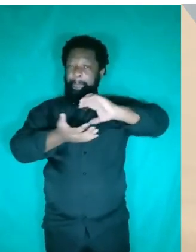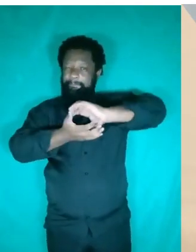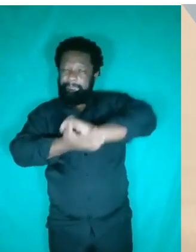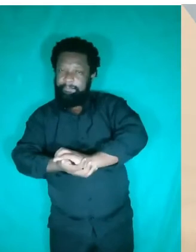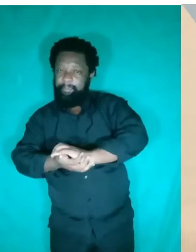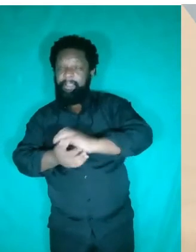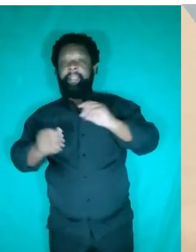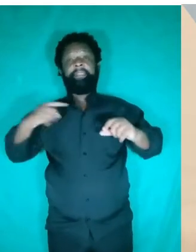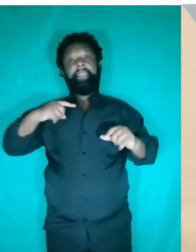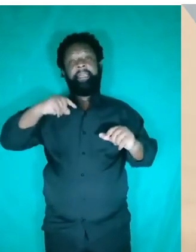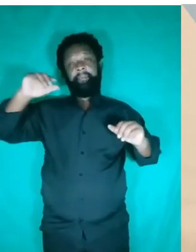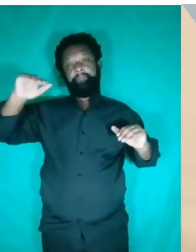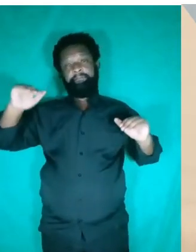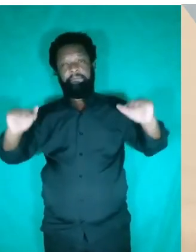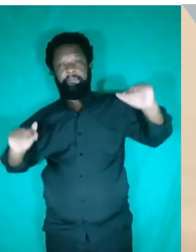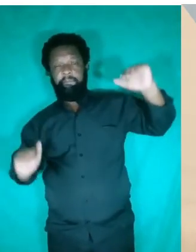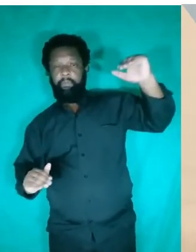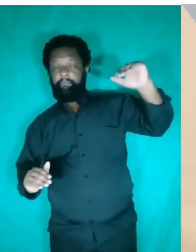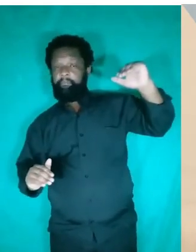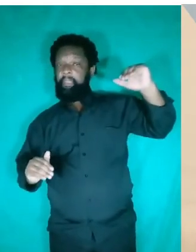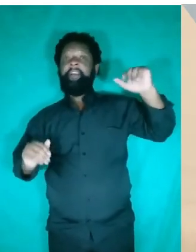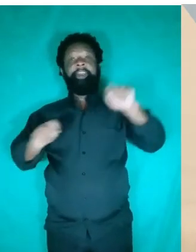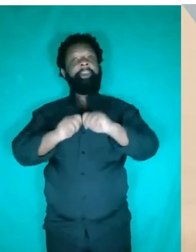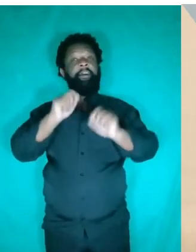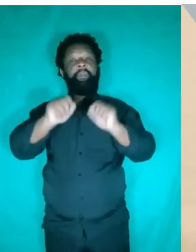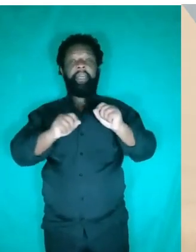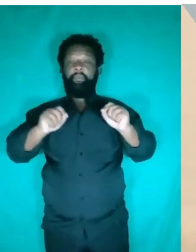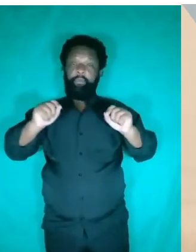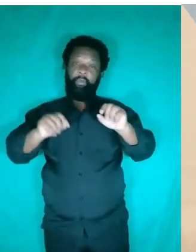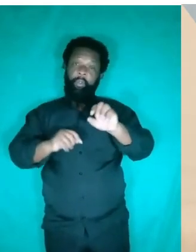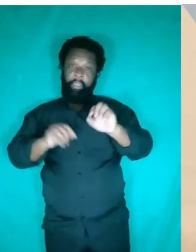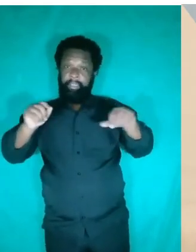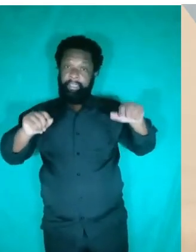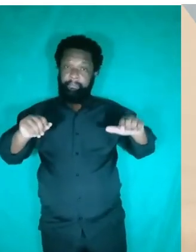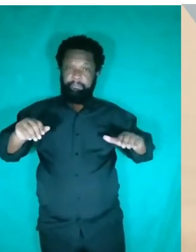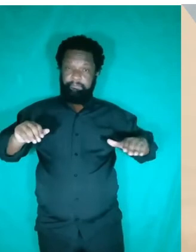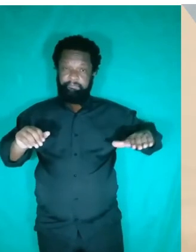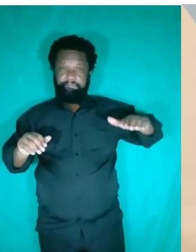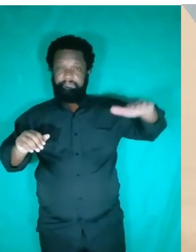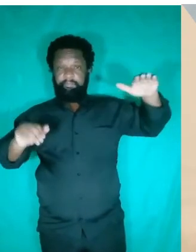pressão, ela se comunica para todas as partes do líquido. E faz o êmbolo oposto se movimentar também.